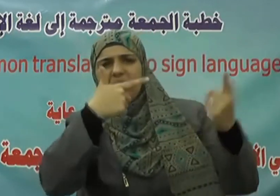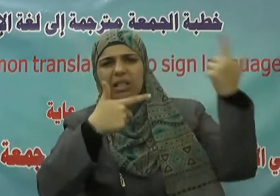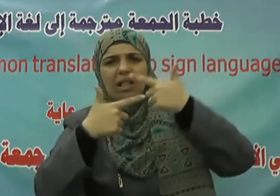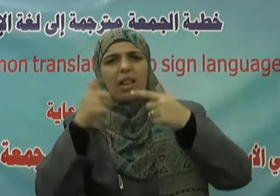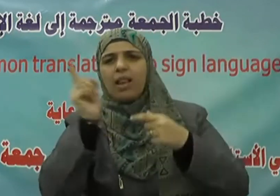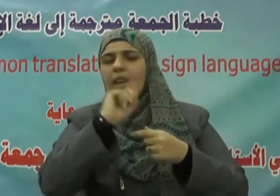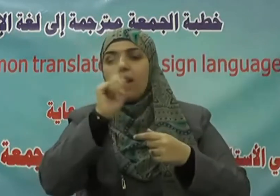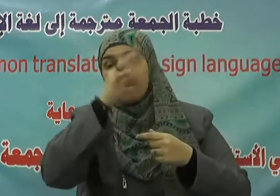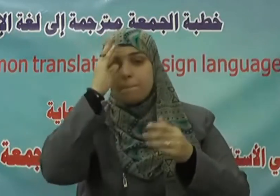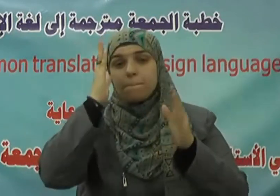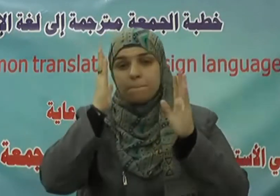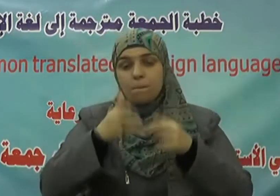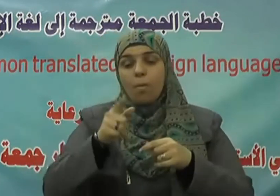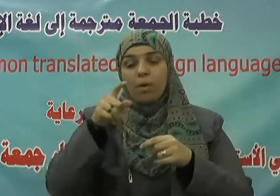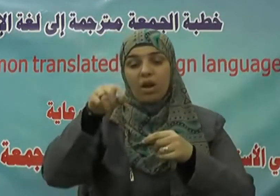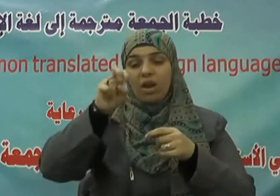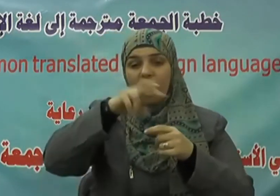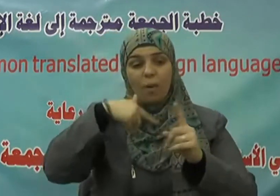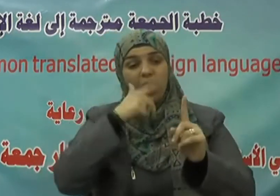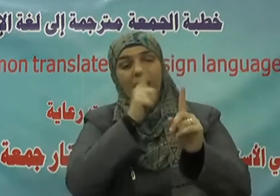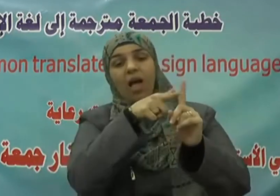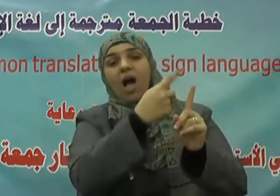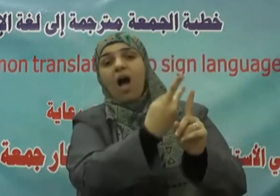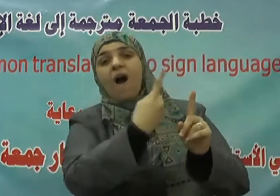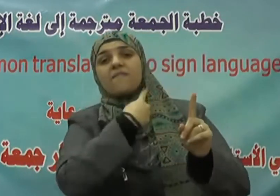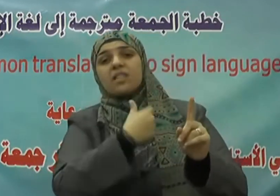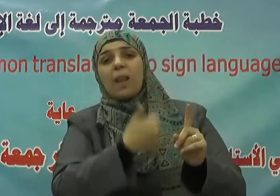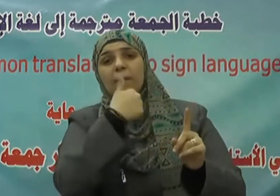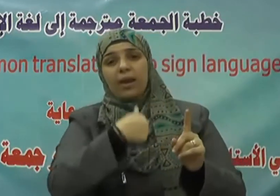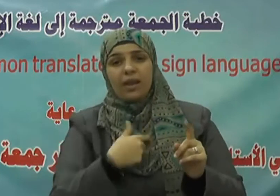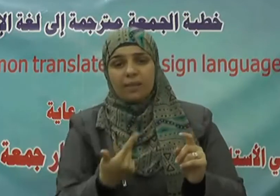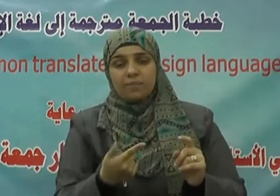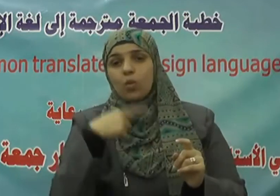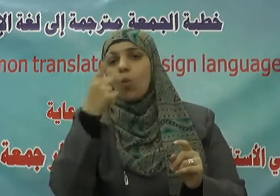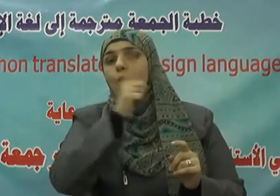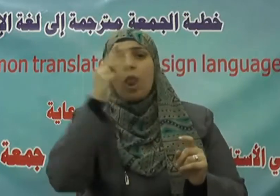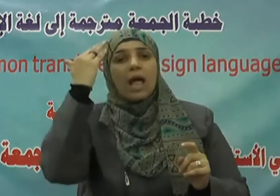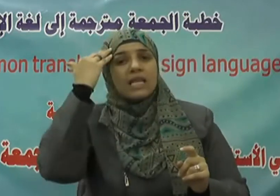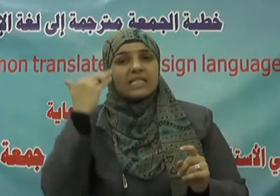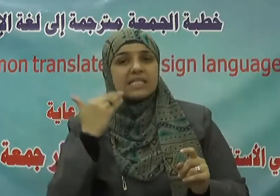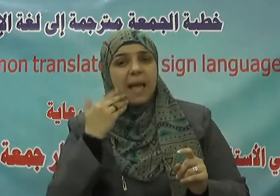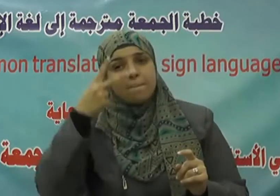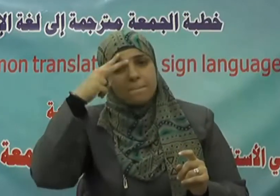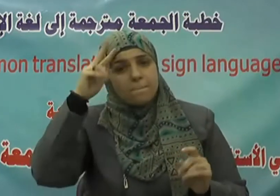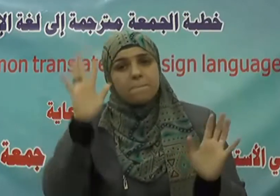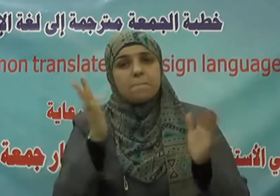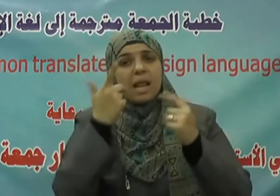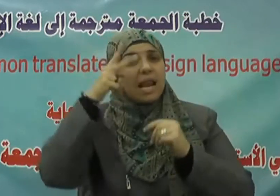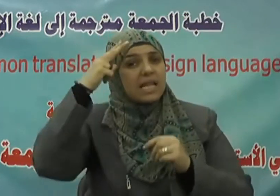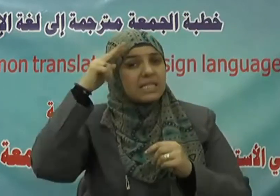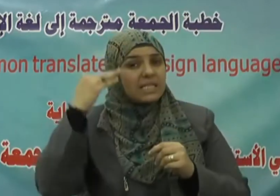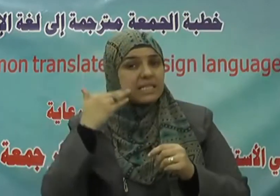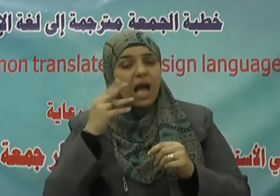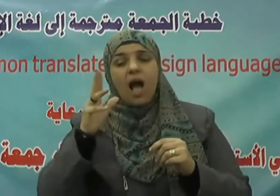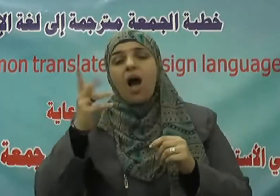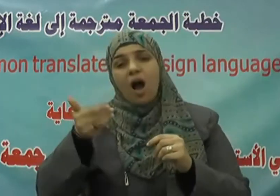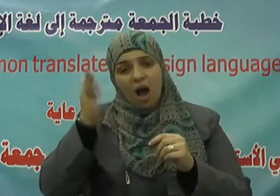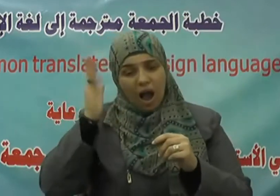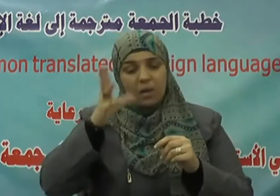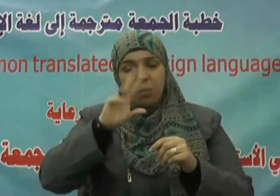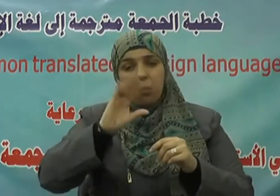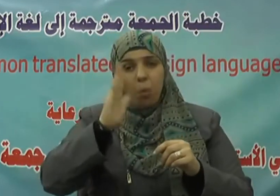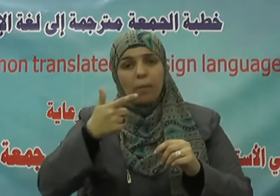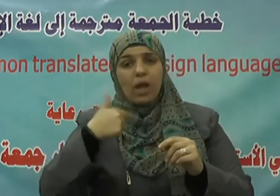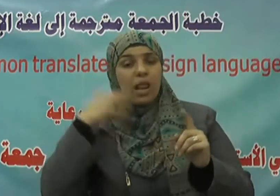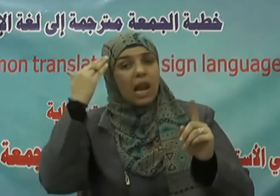يَكُونُوا خَيْرًا مِّنْهُمْ وَلَا نِسَاءٌ مِّنْ نِسَاءٌ عَسَى